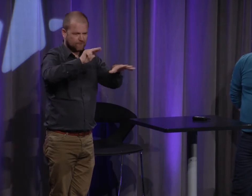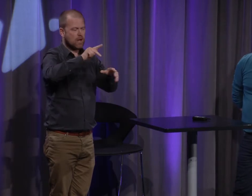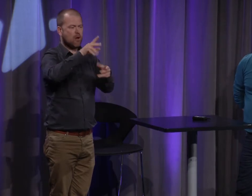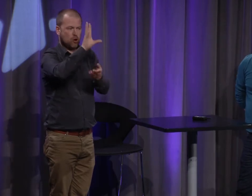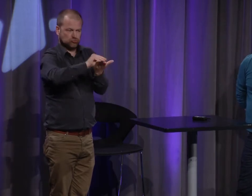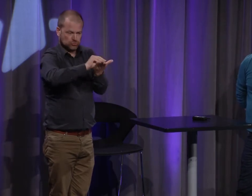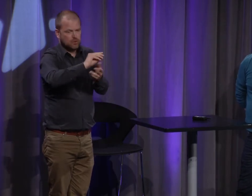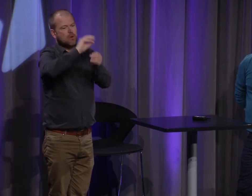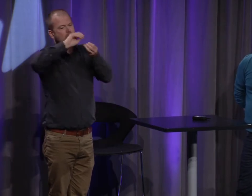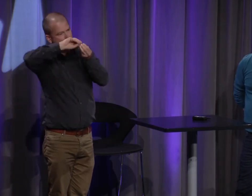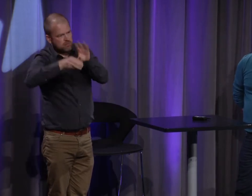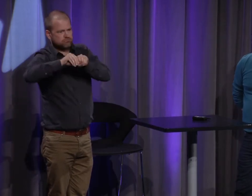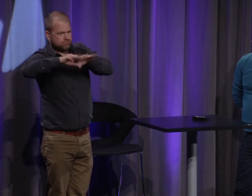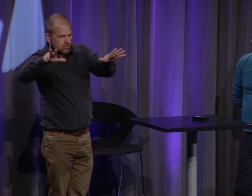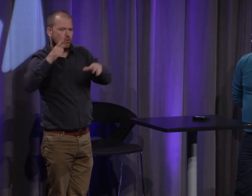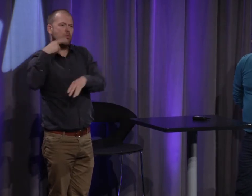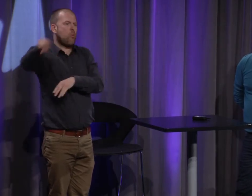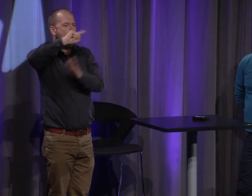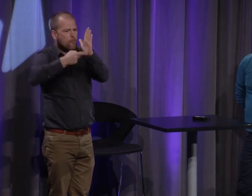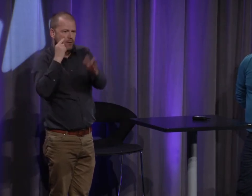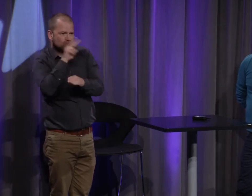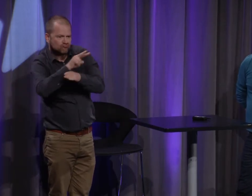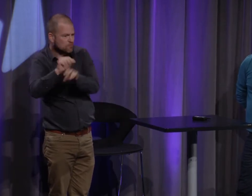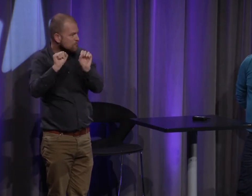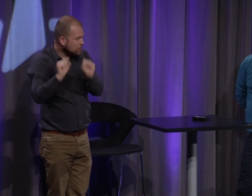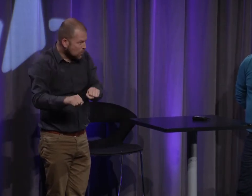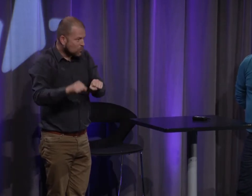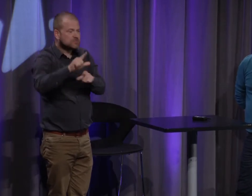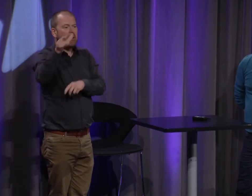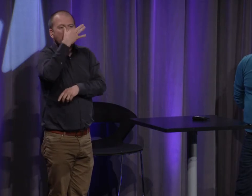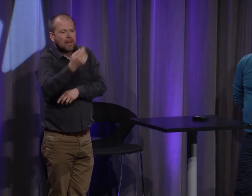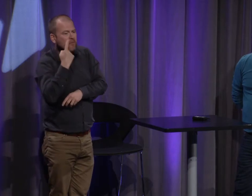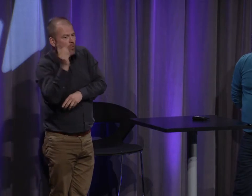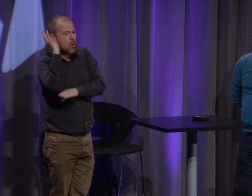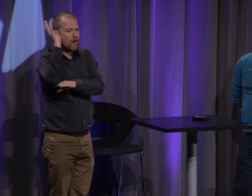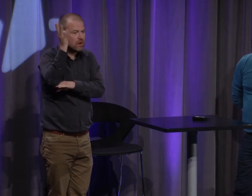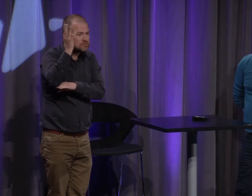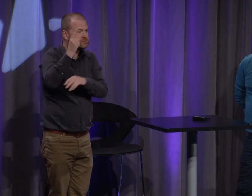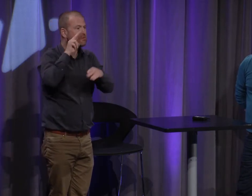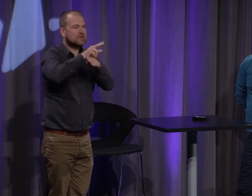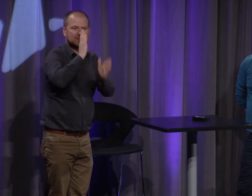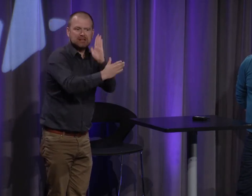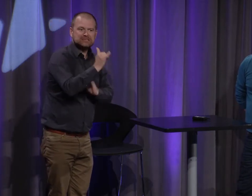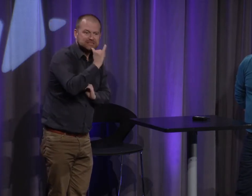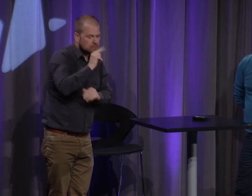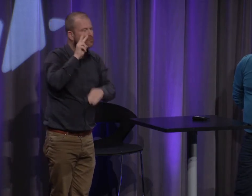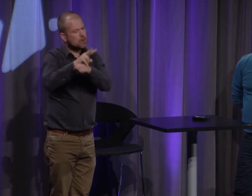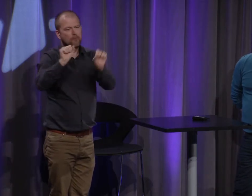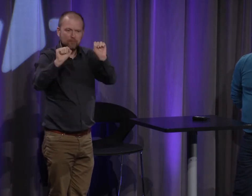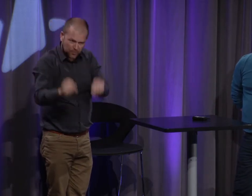on espère qu'on pourra faire autre chose d'une autre façon et en fait pour les personnes qui n'ont pas pu assister en direct